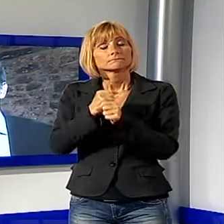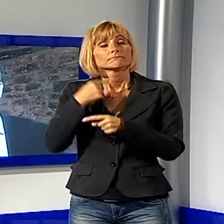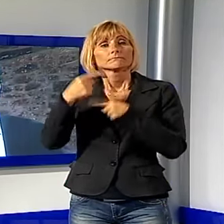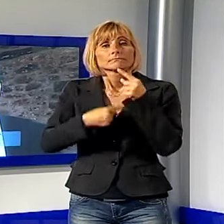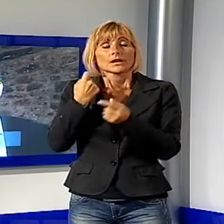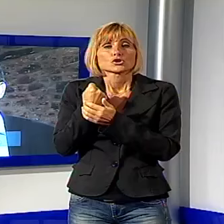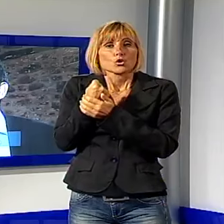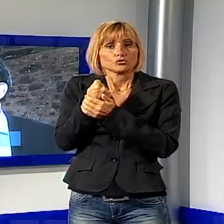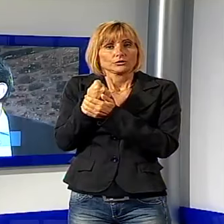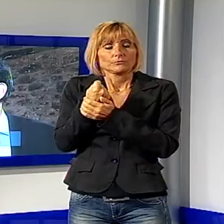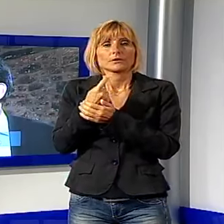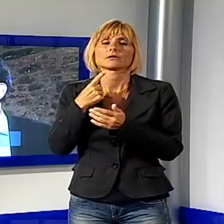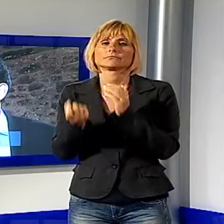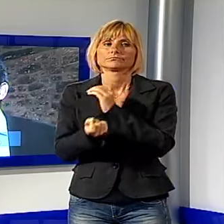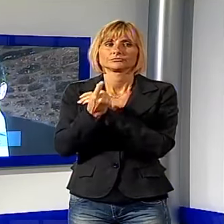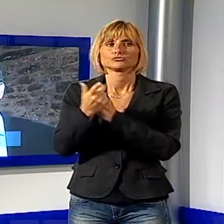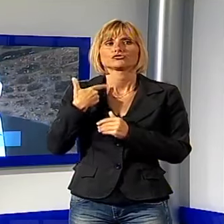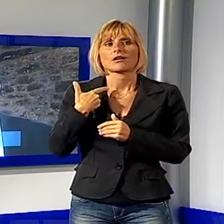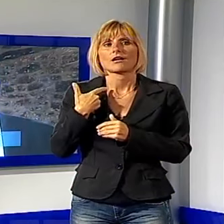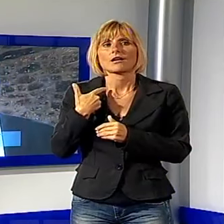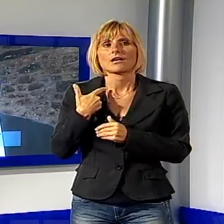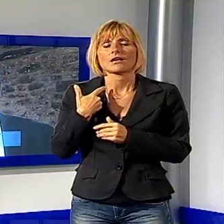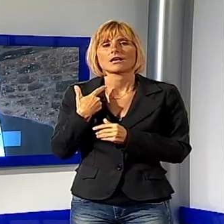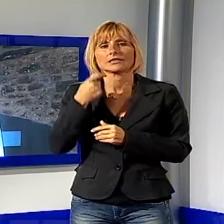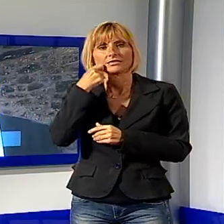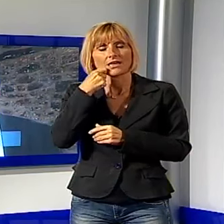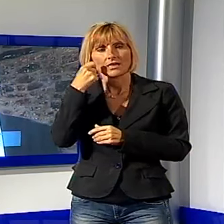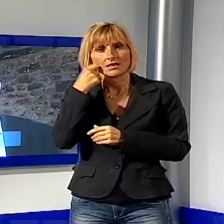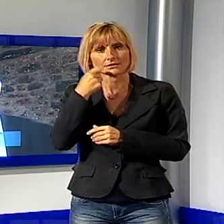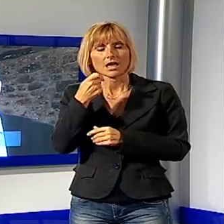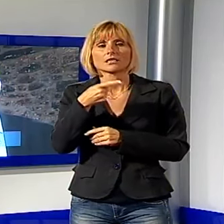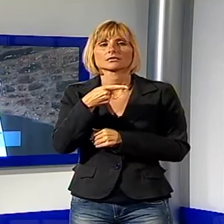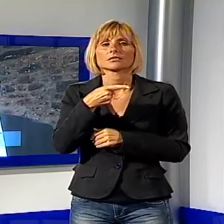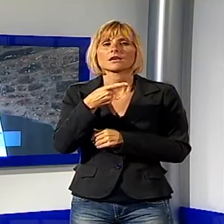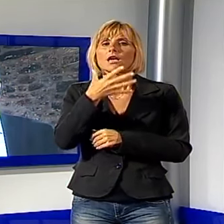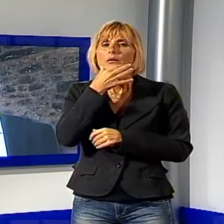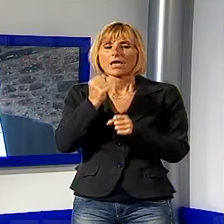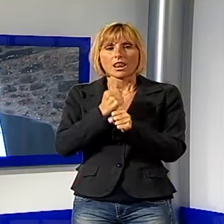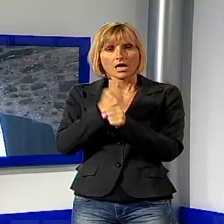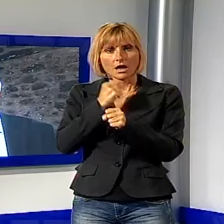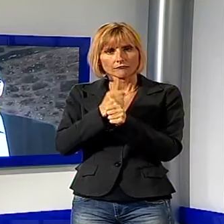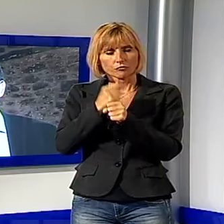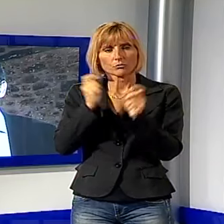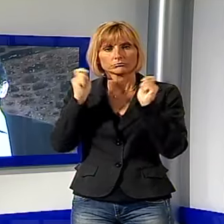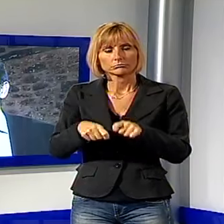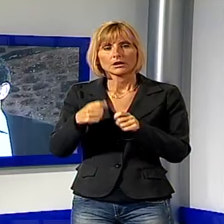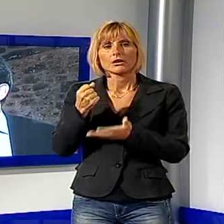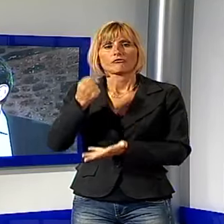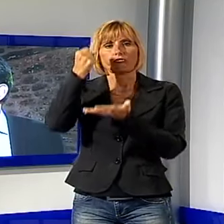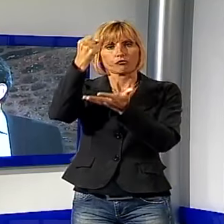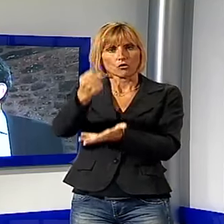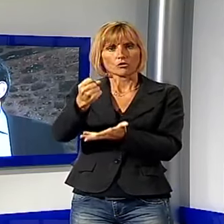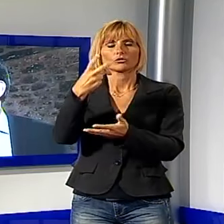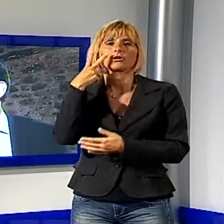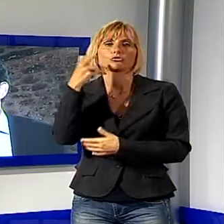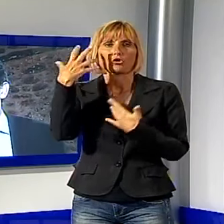consolidamento che fanno anche emergere cose molto interessanti, un bel lavoro partito con i fondi che trovammo per il